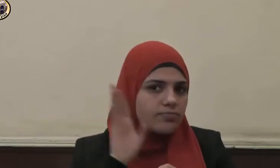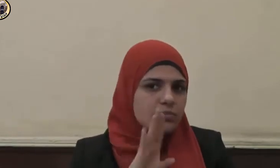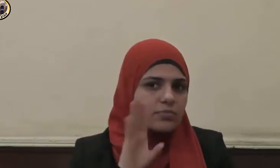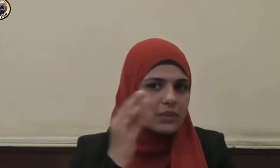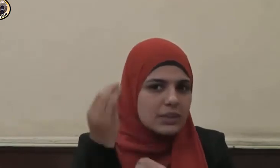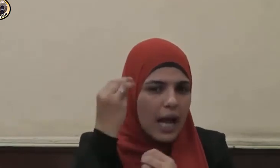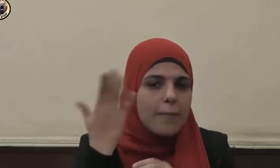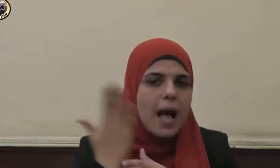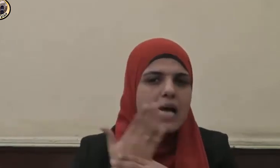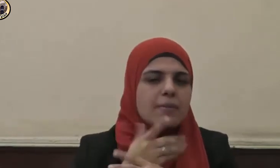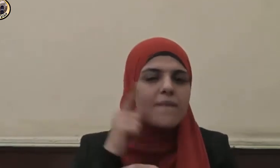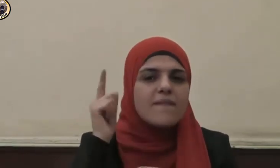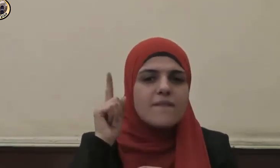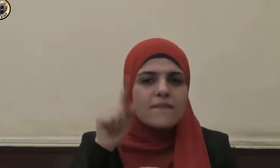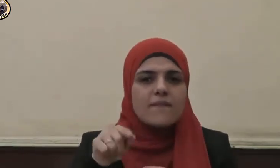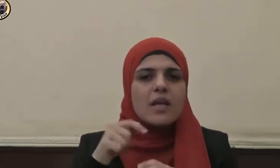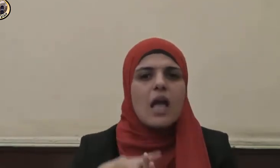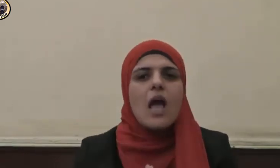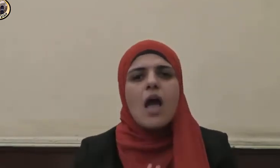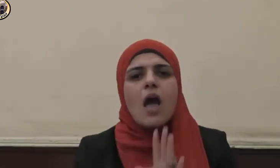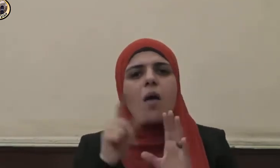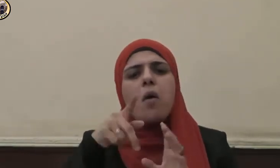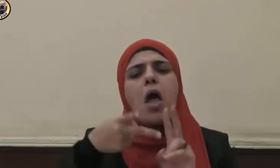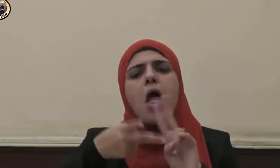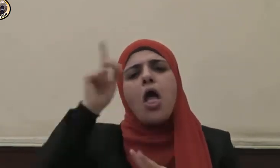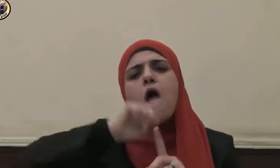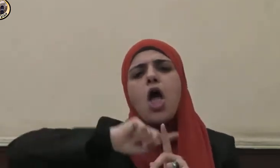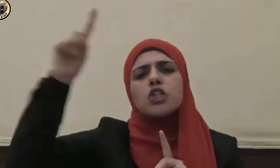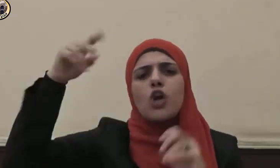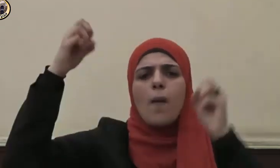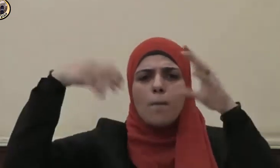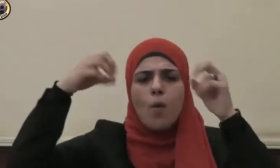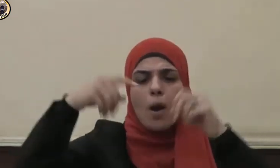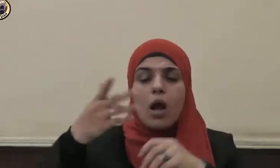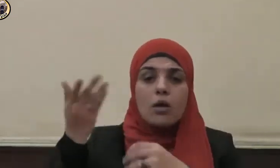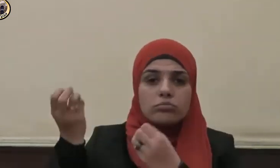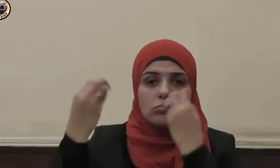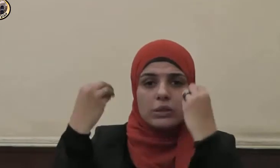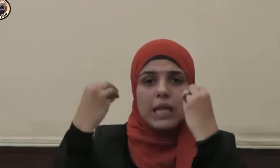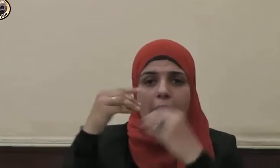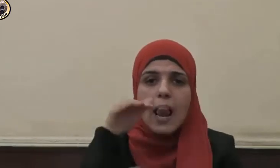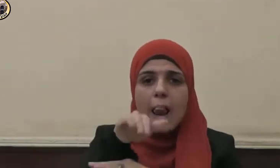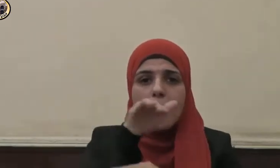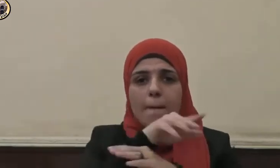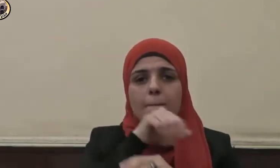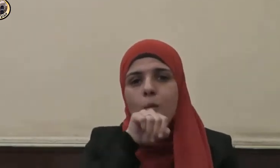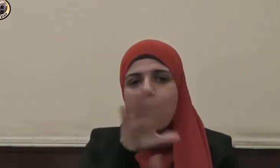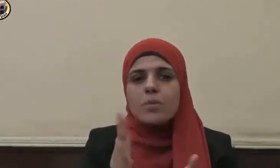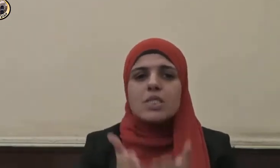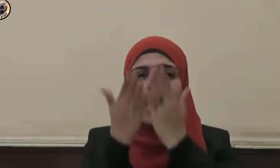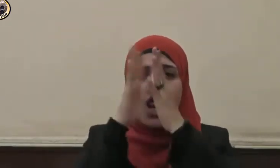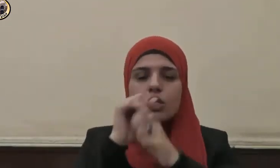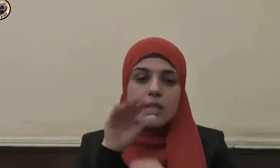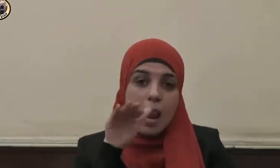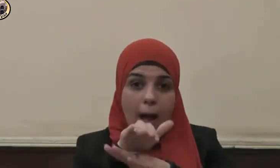رحلة الهجرة المباركة حيث علم النبي صلى الله عليه وسلم أمته